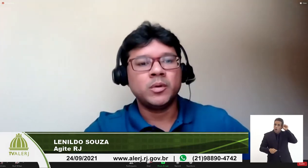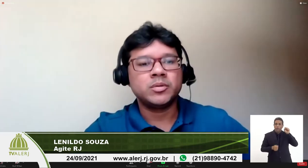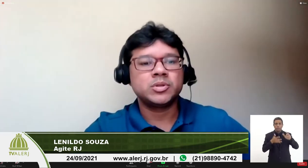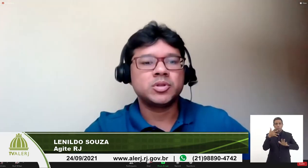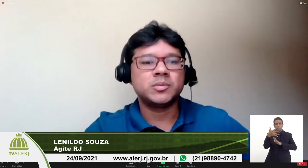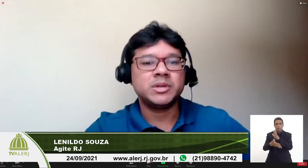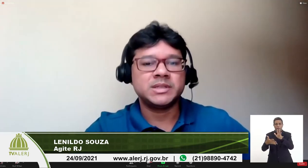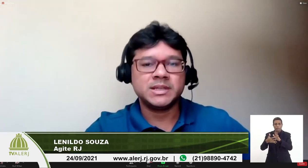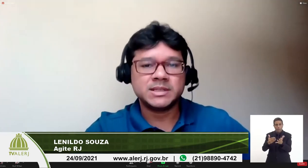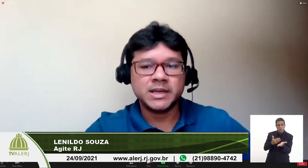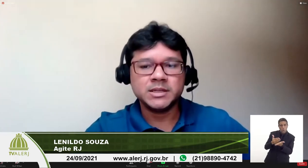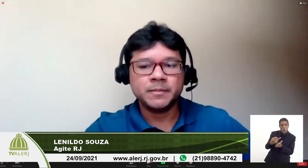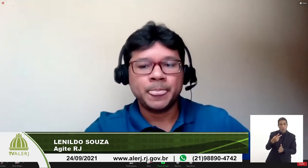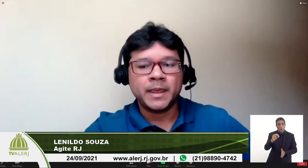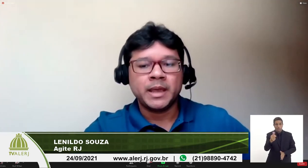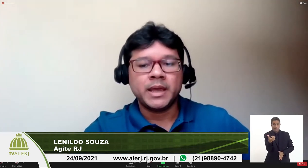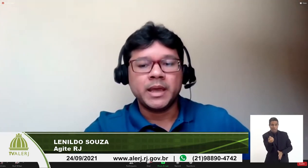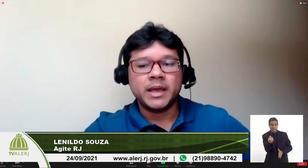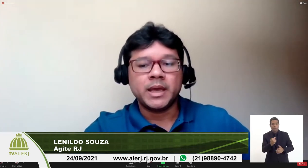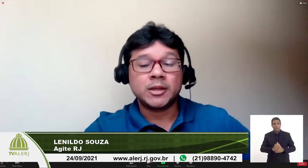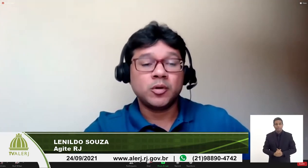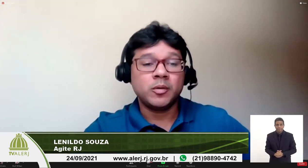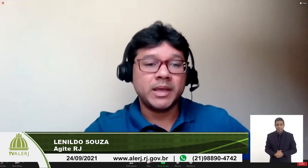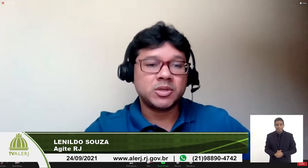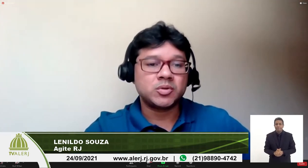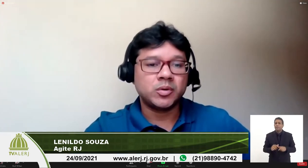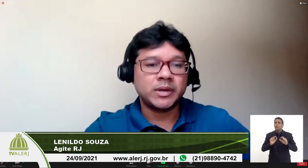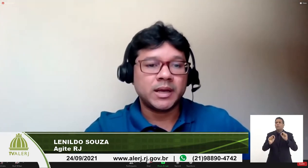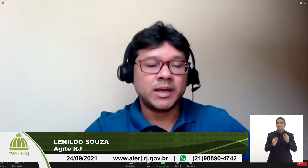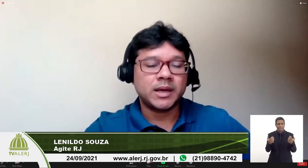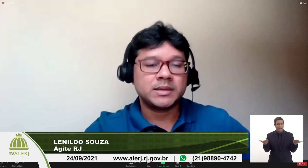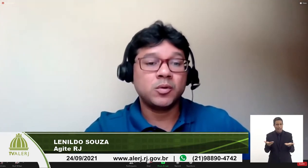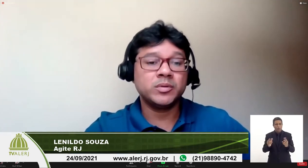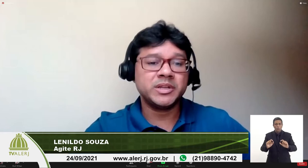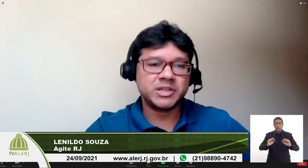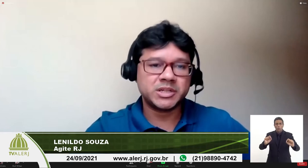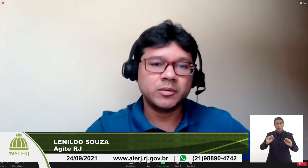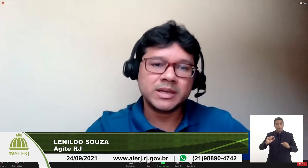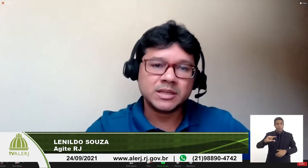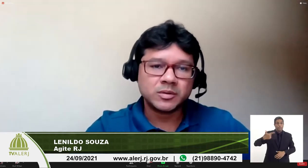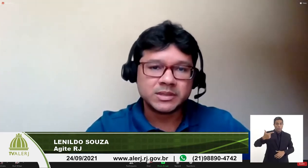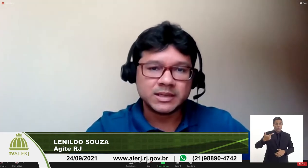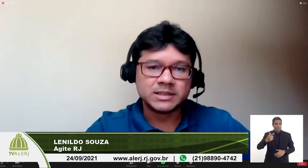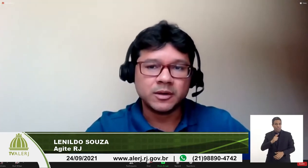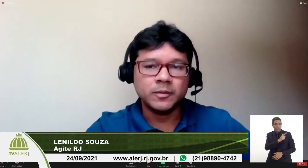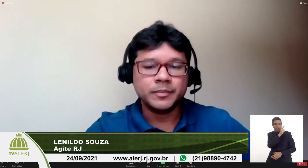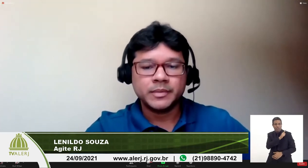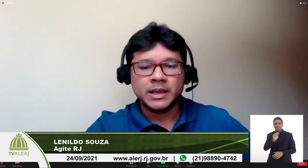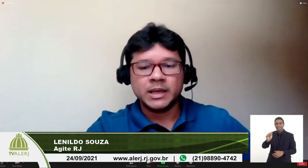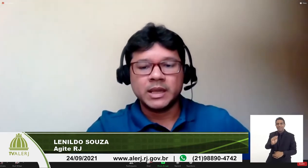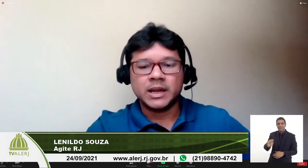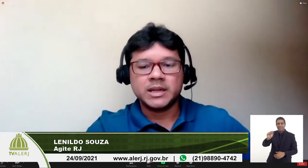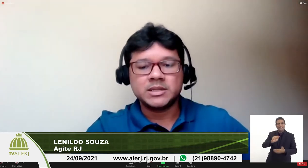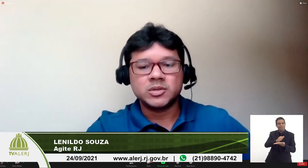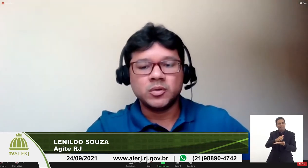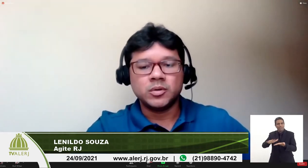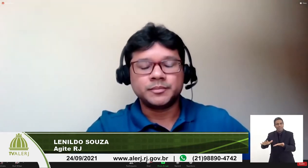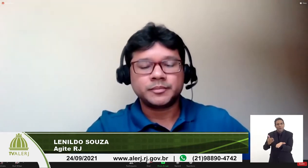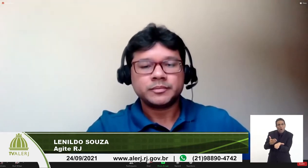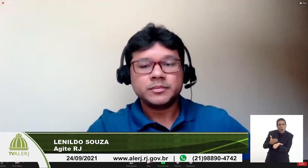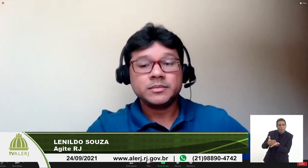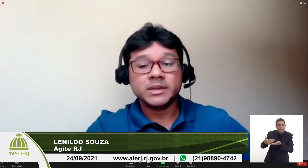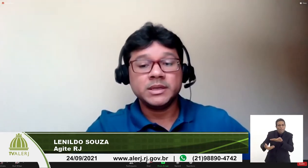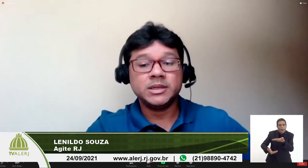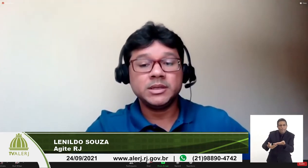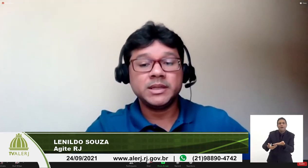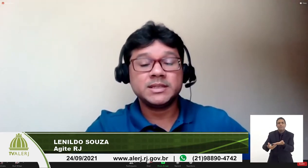no ano de 2016 atualmente eu estou na segunda gestão dessa associação que ela iniciou